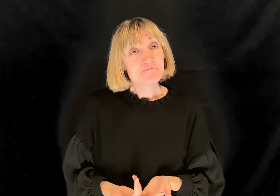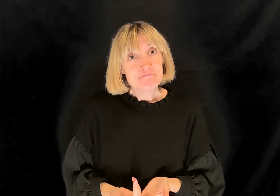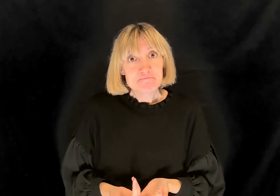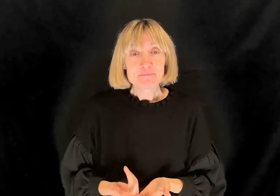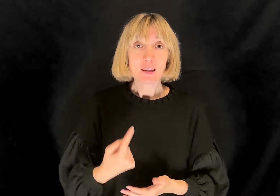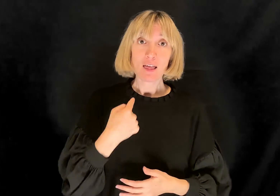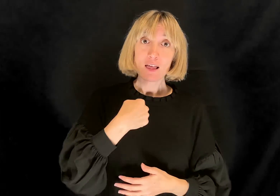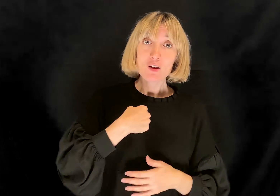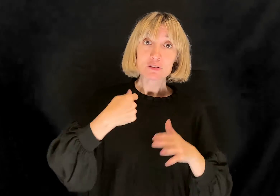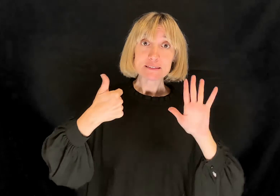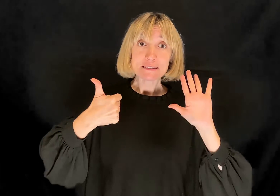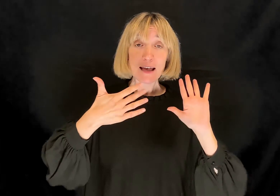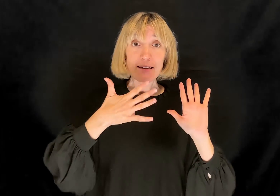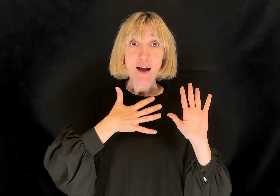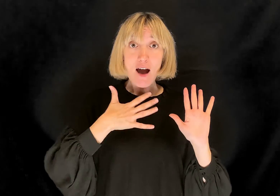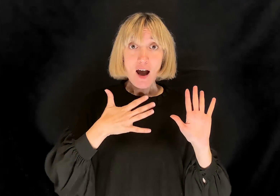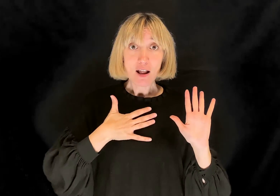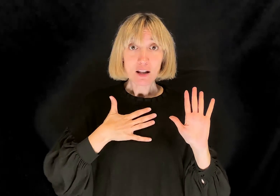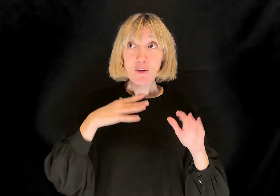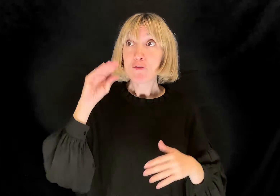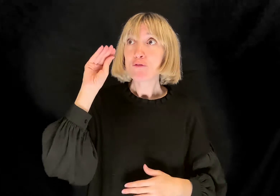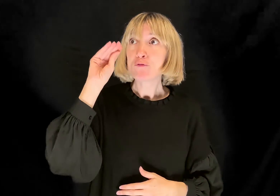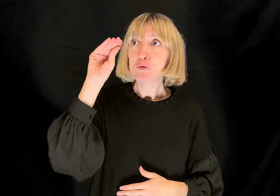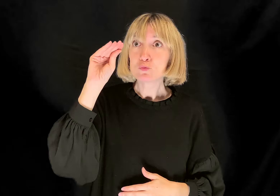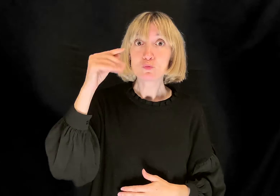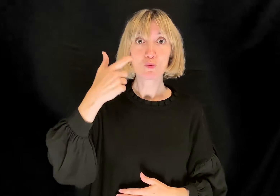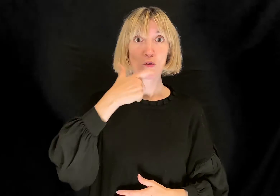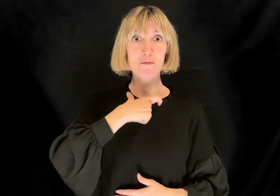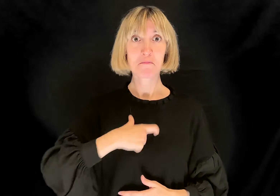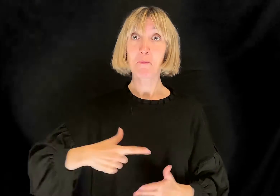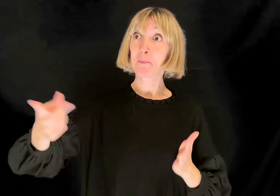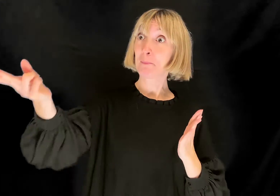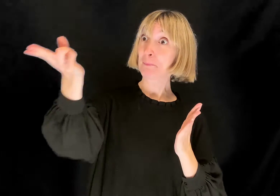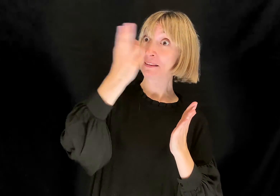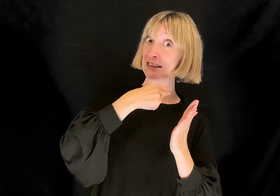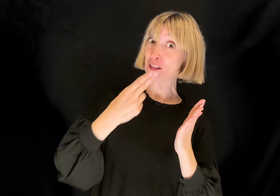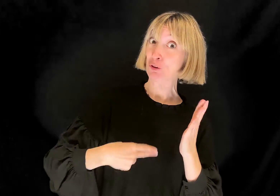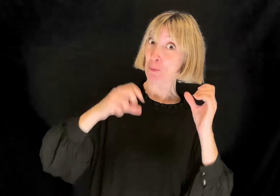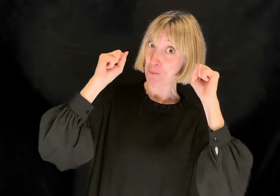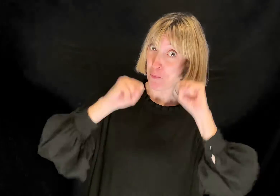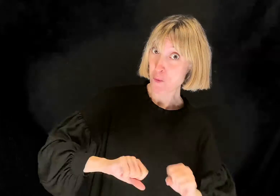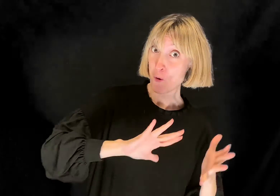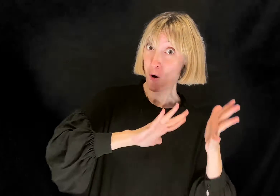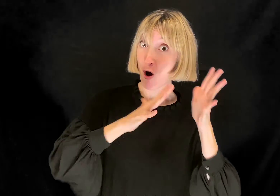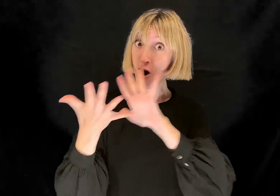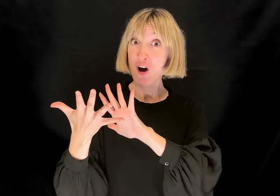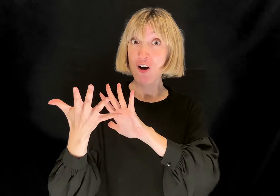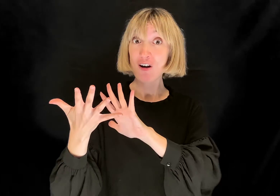Fu così che a sei anni io rinunziai a quella che avrebbe potuto essere la mia gloriosa carriera di pittore.